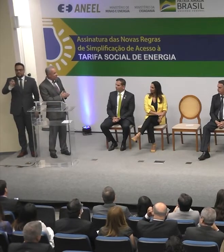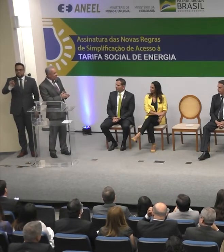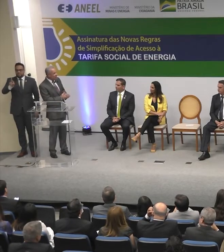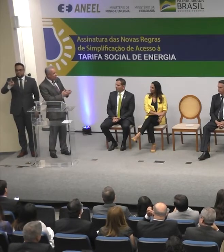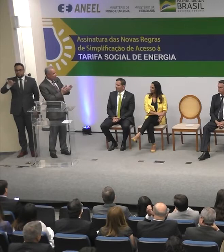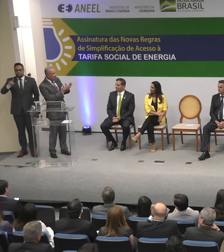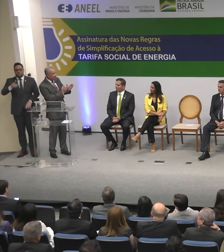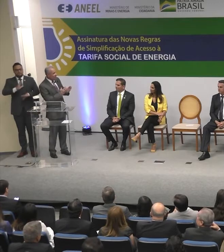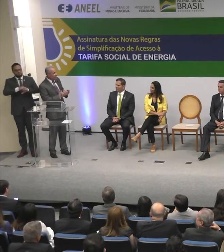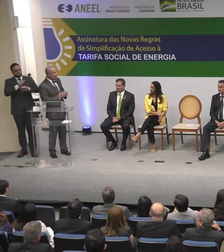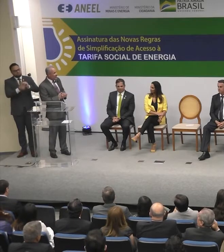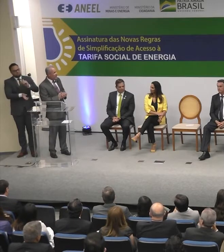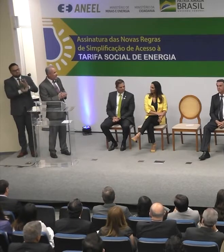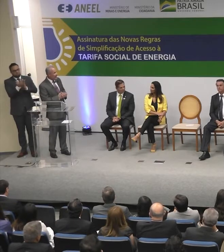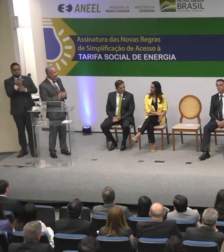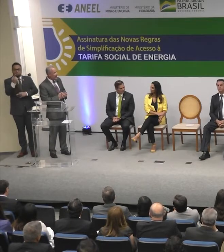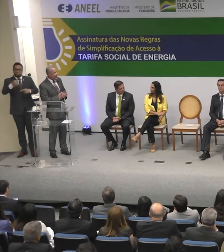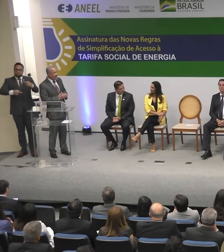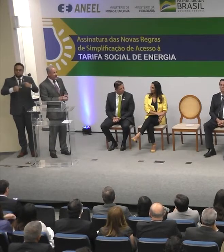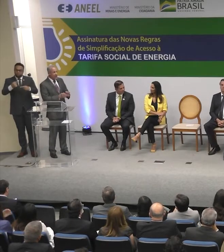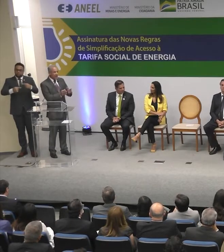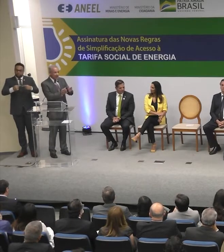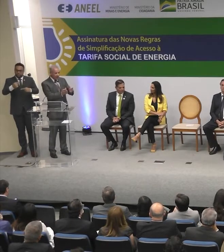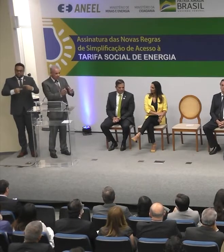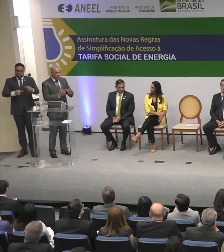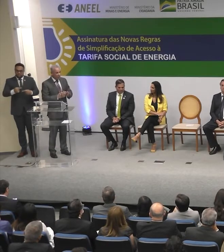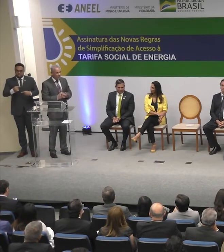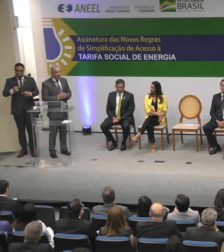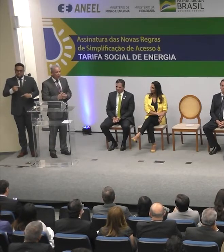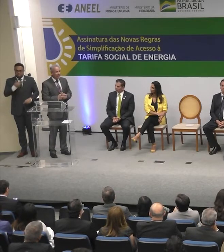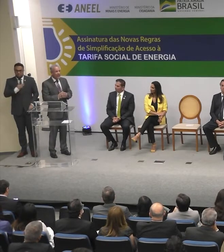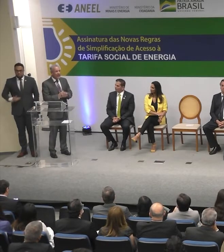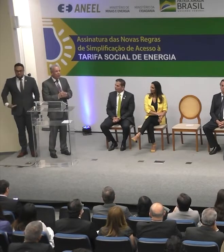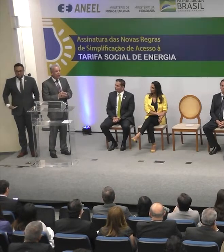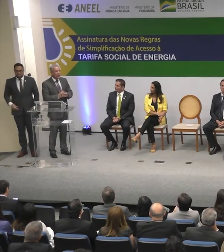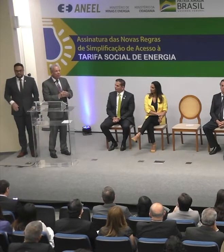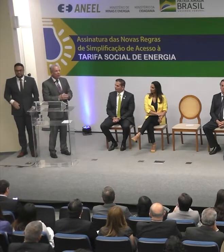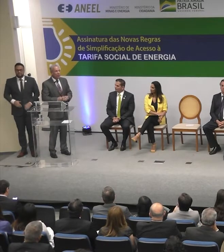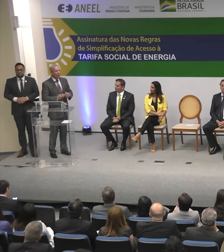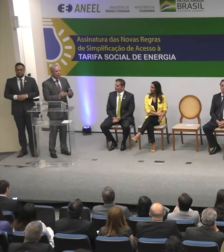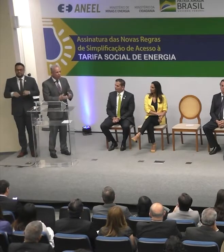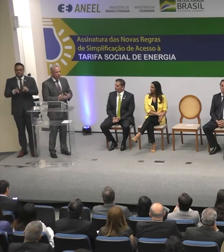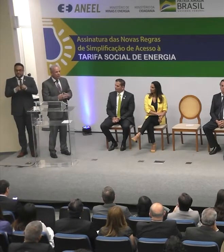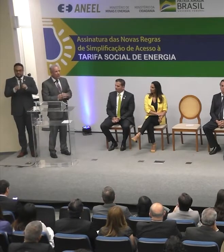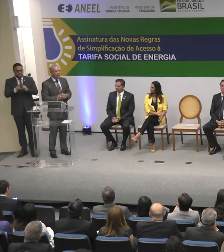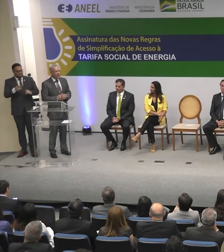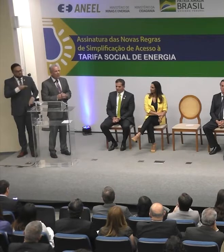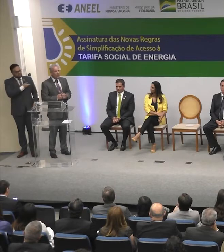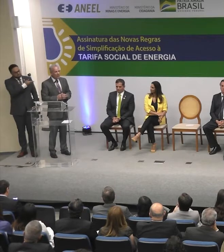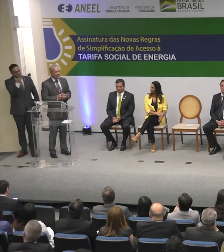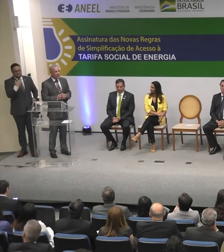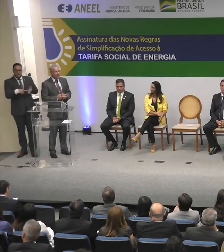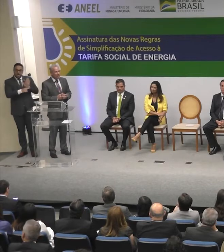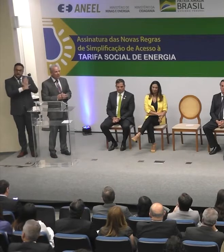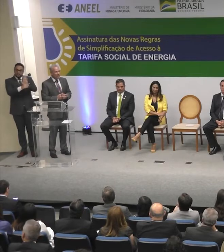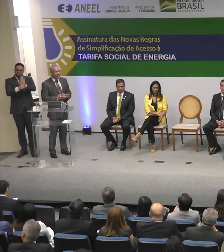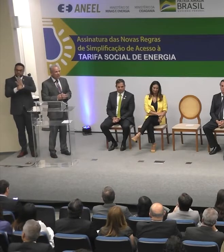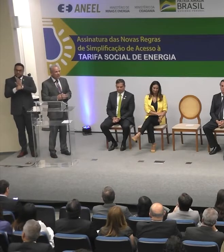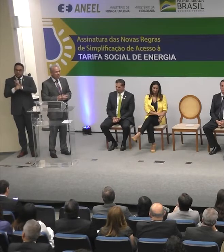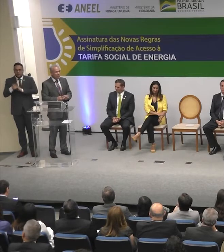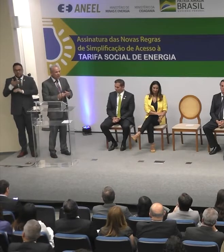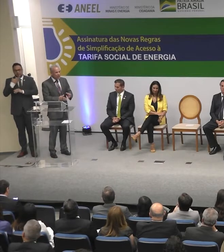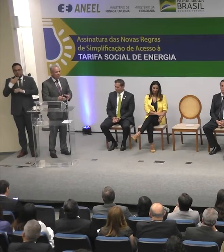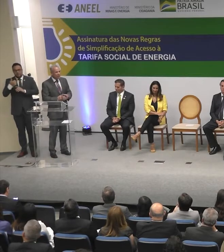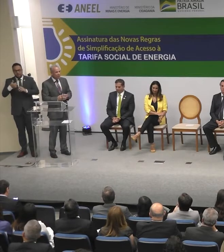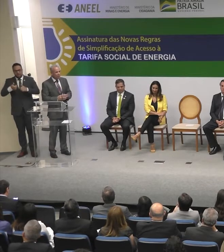públicas, como o nosso deputado André, e os senhores que têm contribuído e muito para o aperfeiçoamento das